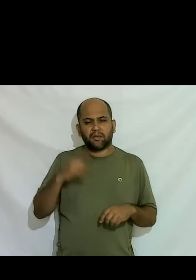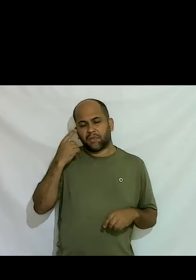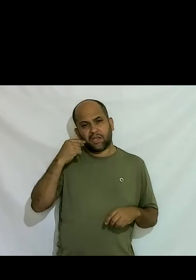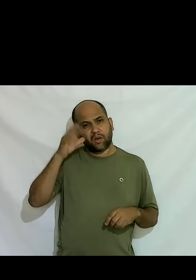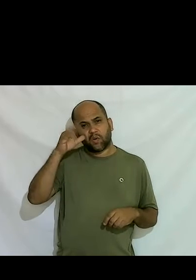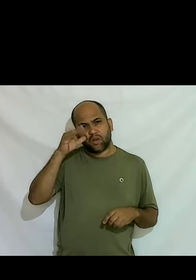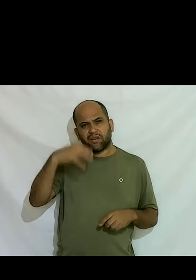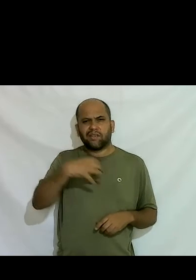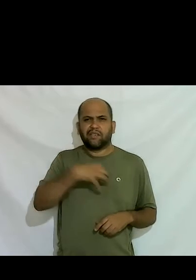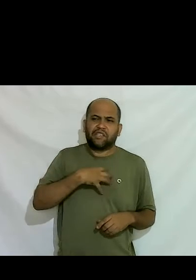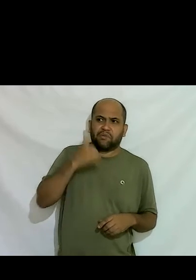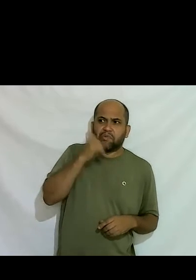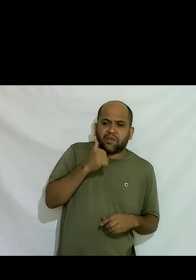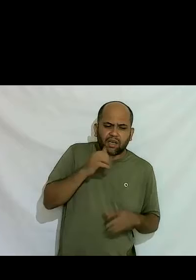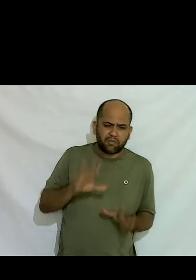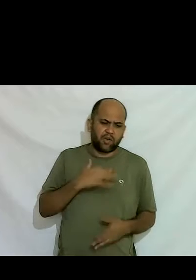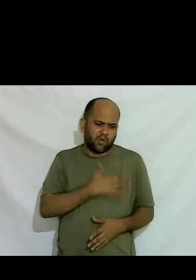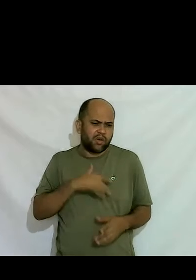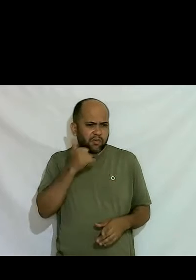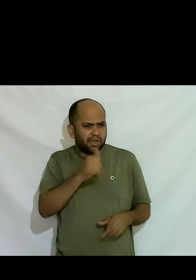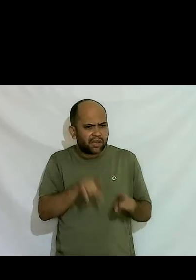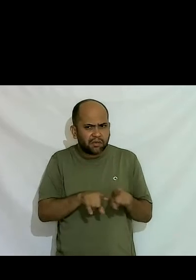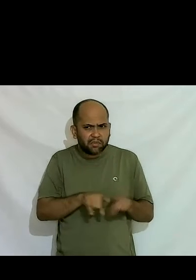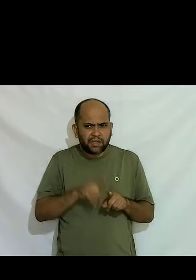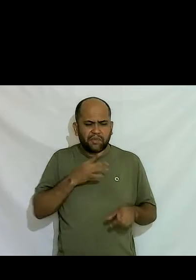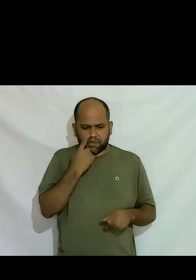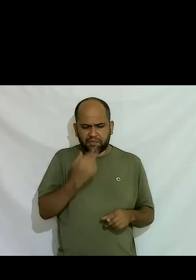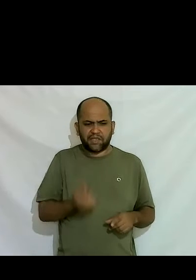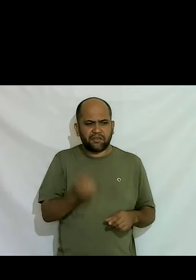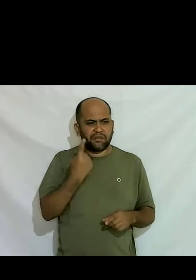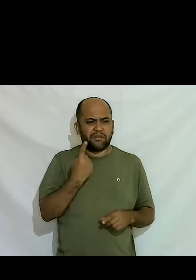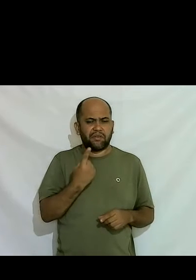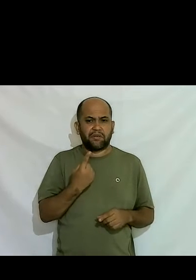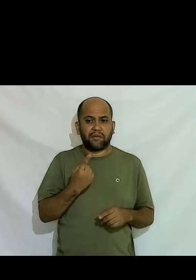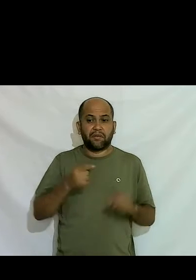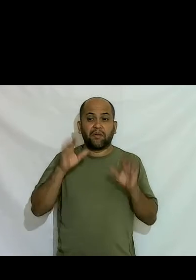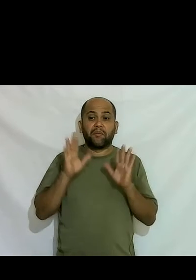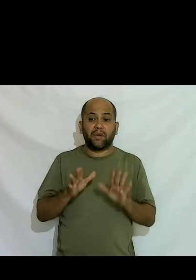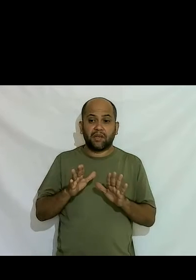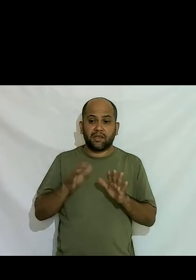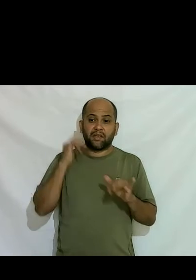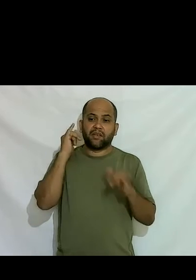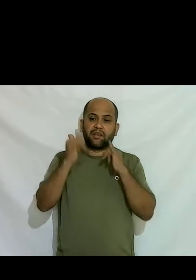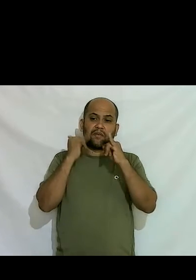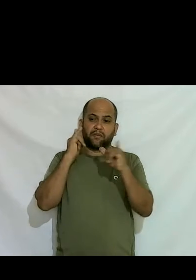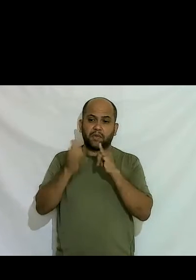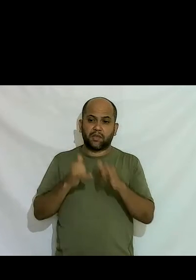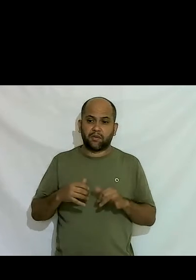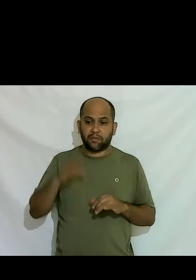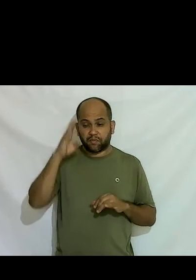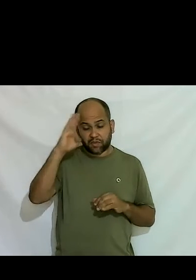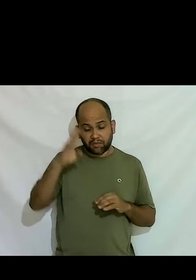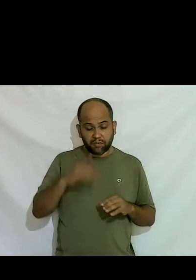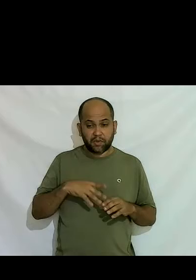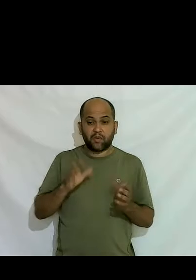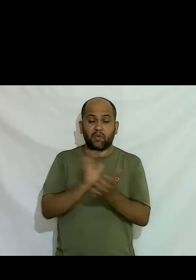sentia menina gostava de meninas de mulheres então era muito estranho não havia informação né principalmente durante o regime militar mas